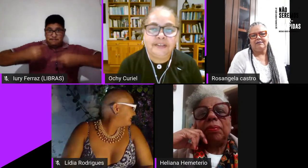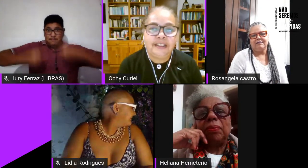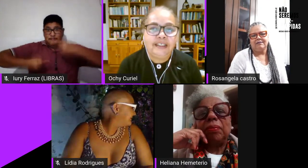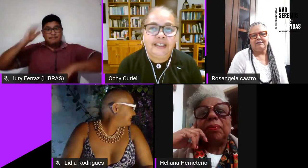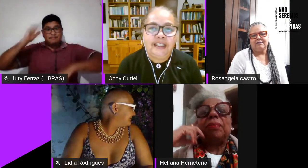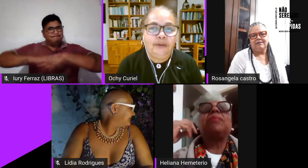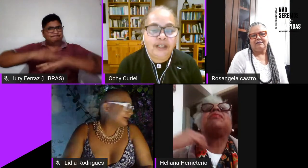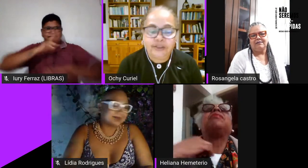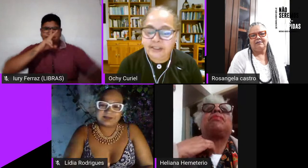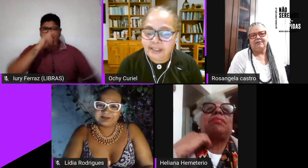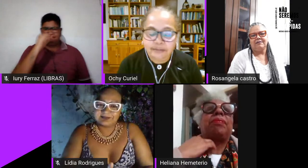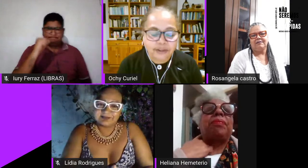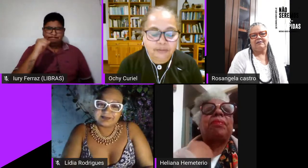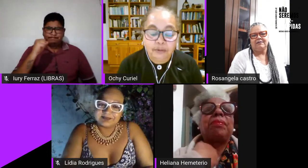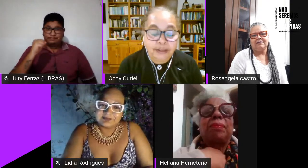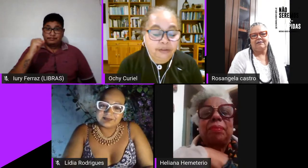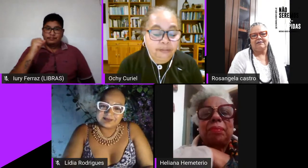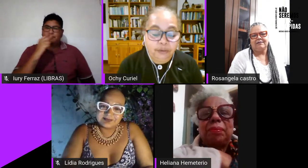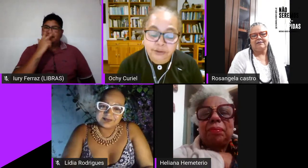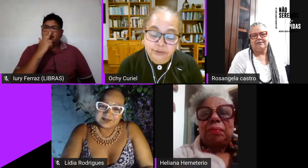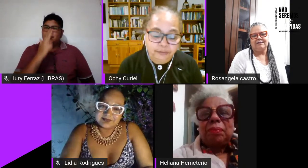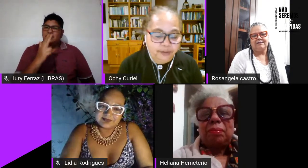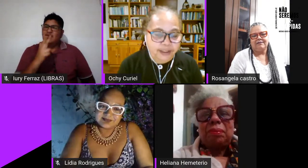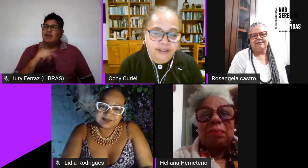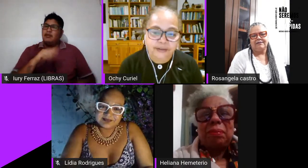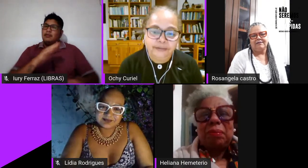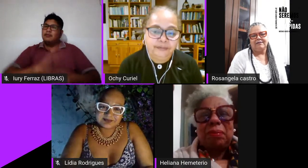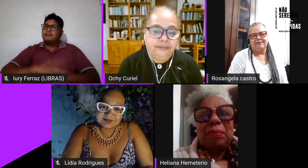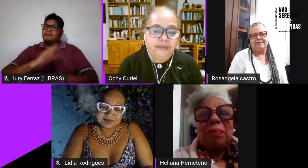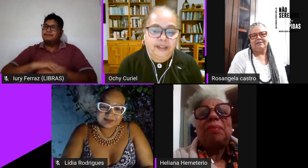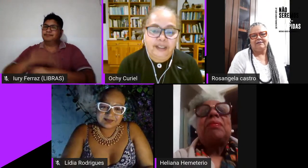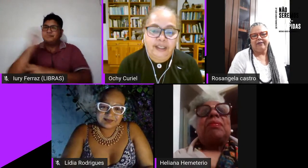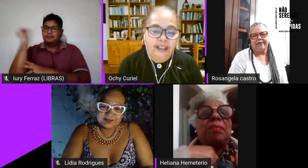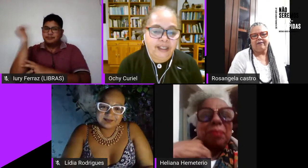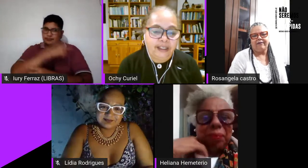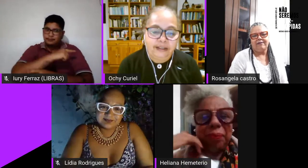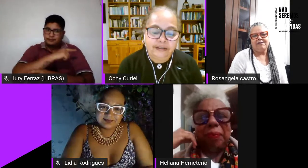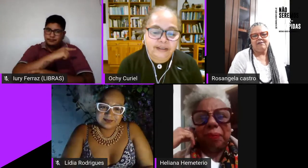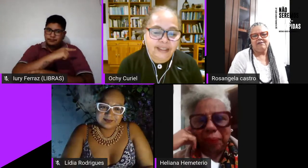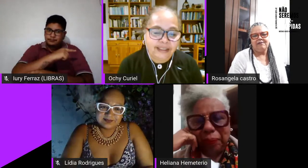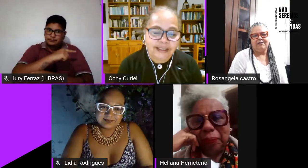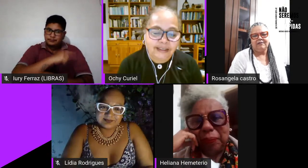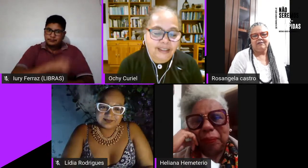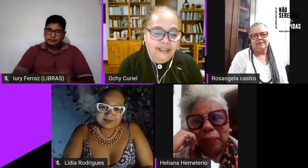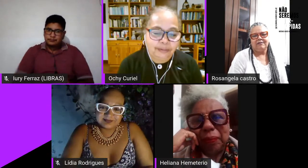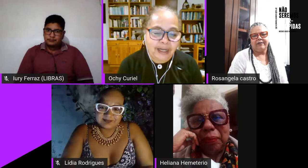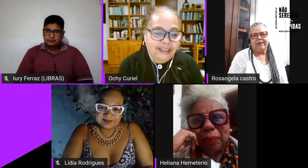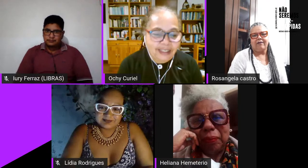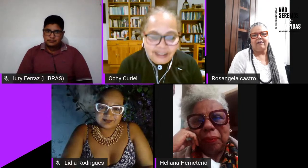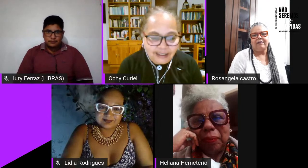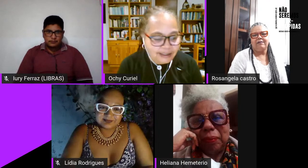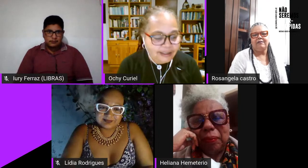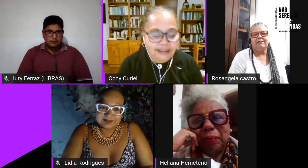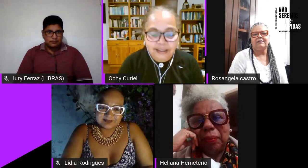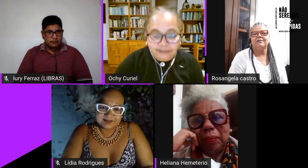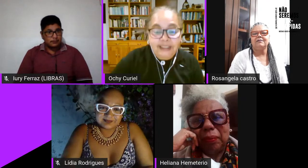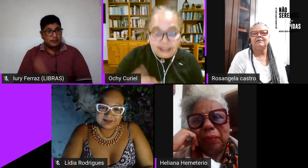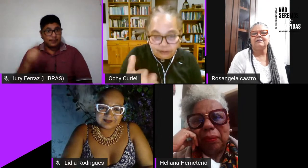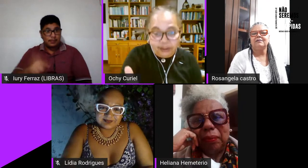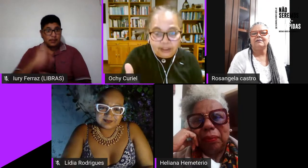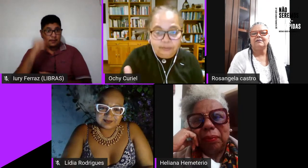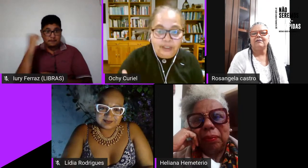eu acho que estamos em um momento muito difícil desde uma crise